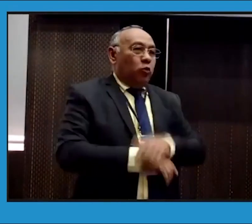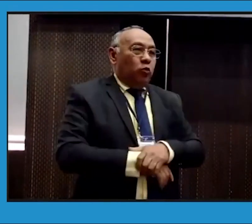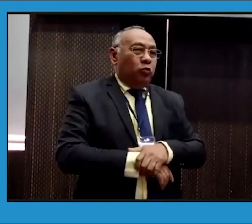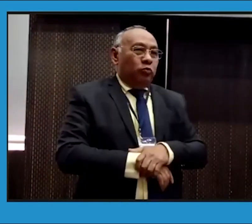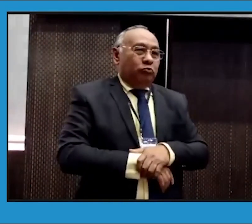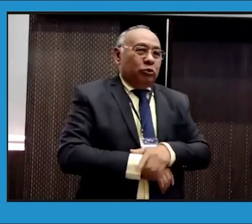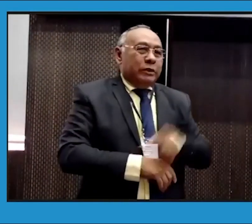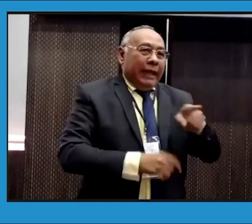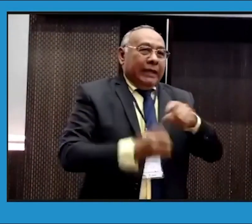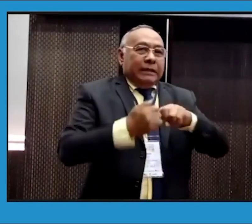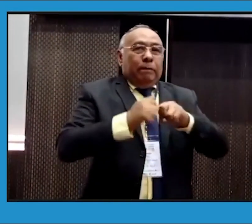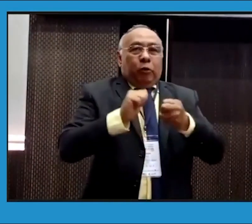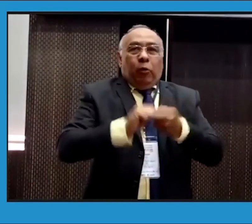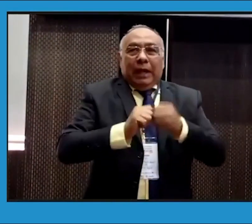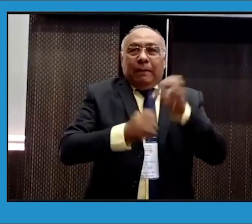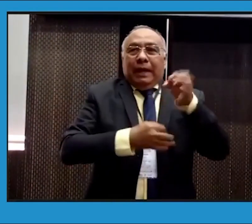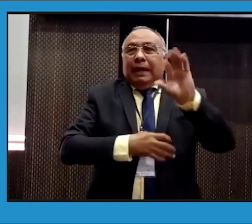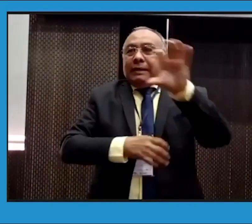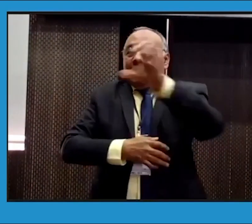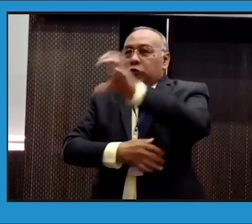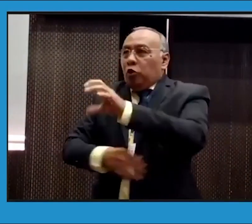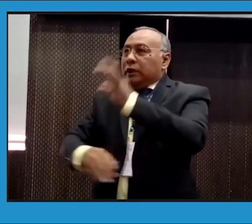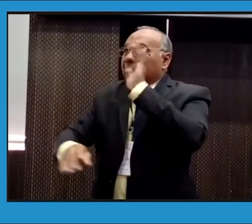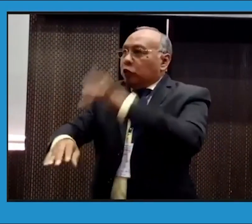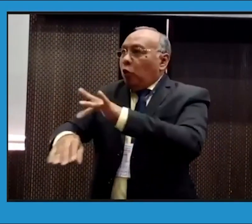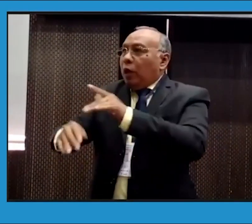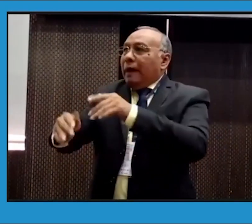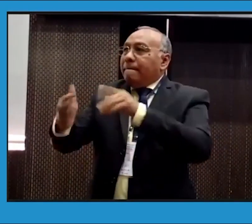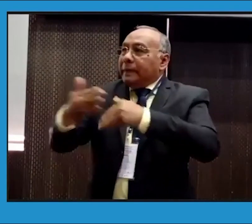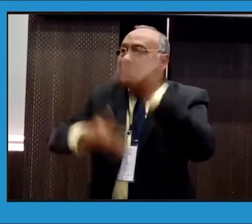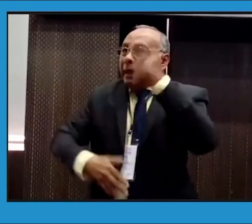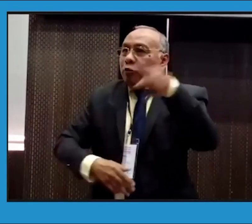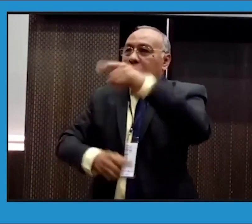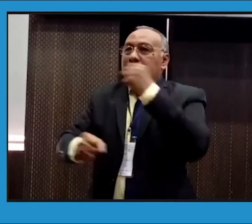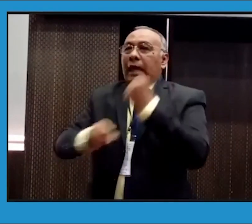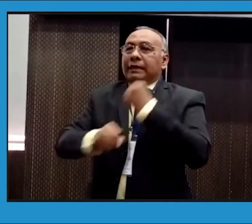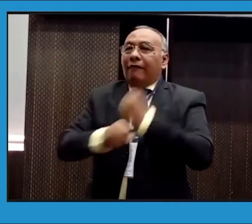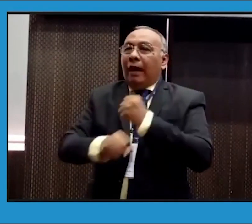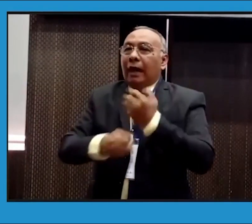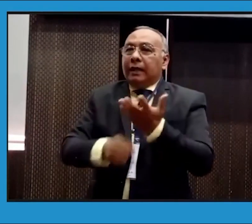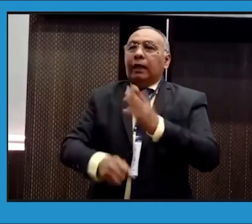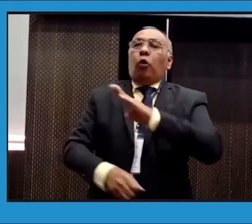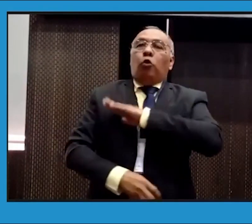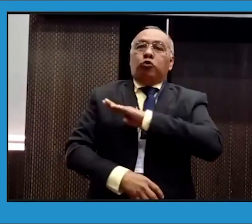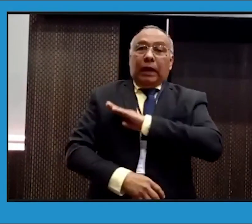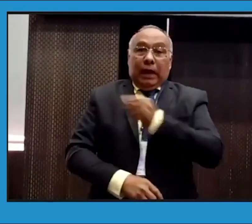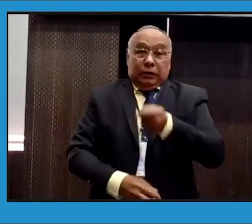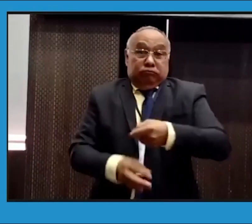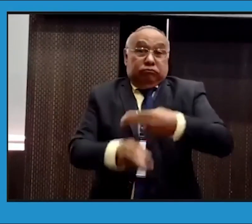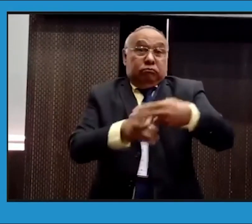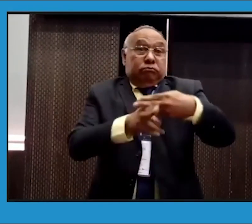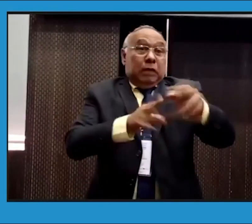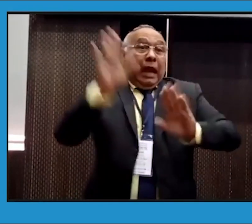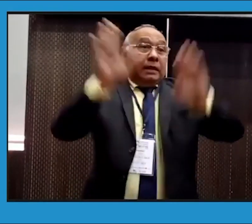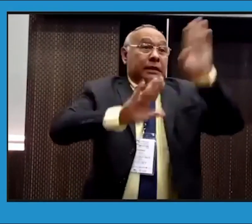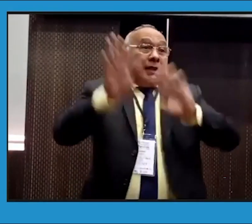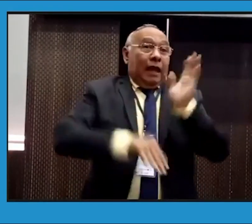demás, pero no ante las regiones. Entonces, es importante también que nosotros trabajemos en las alcaldías.